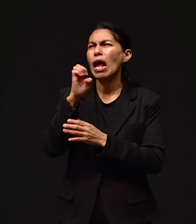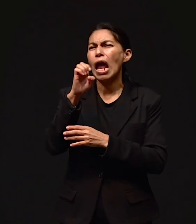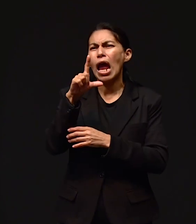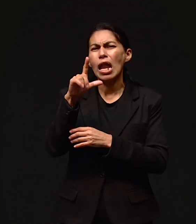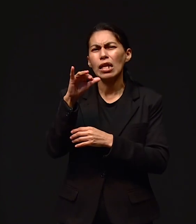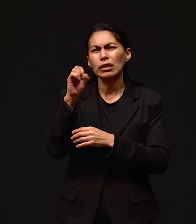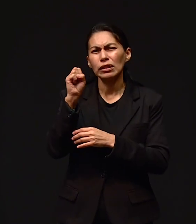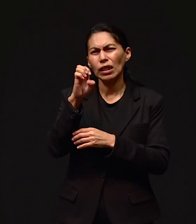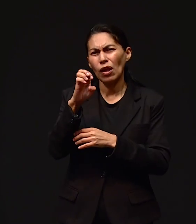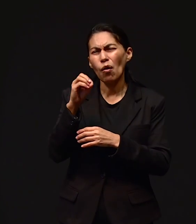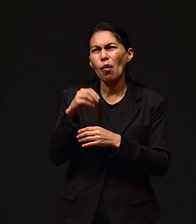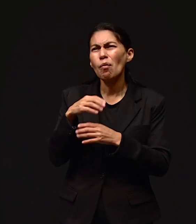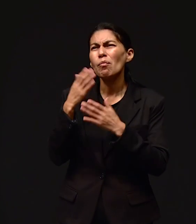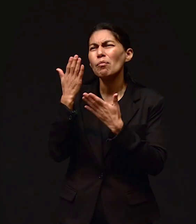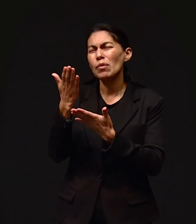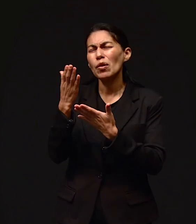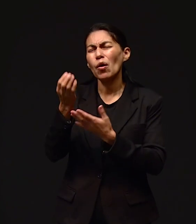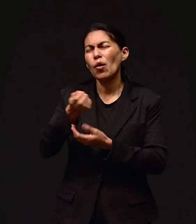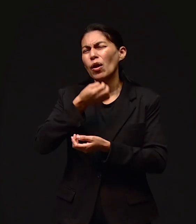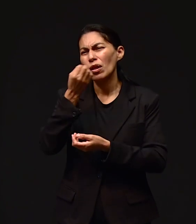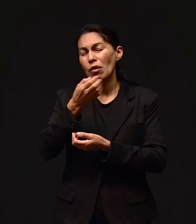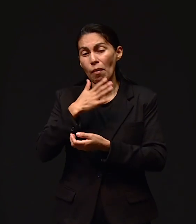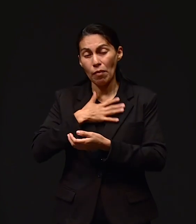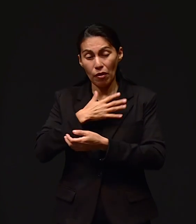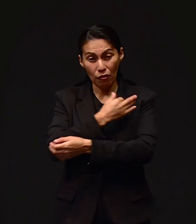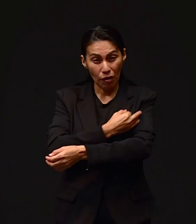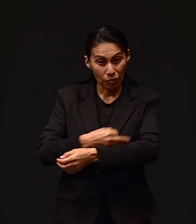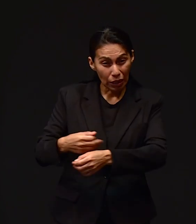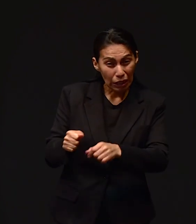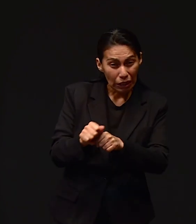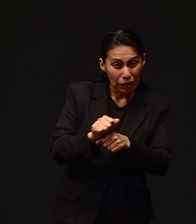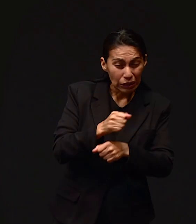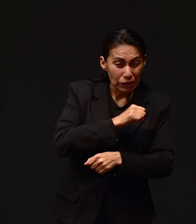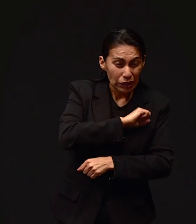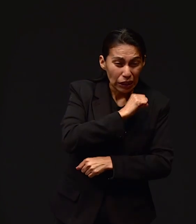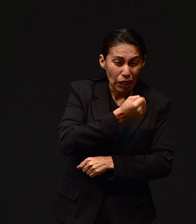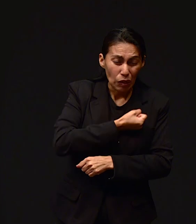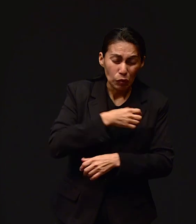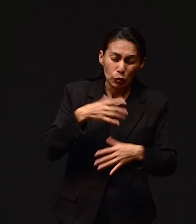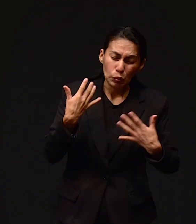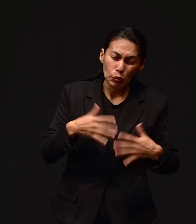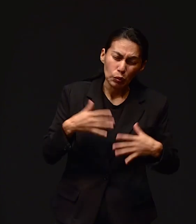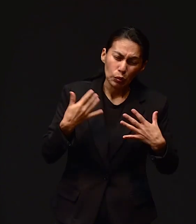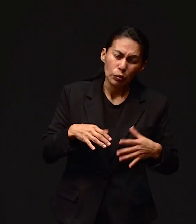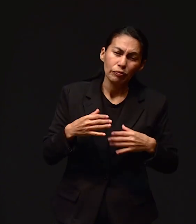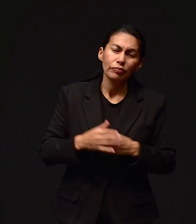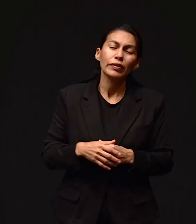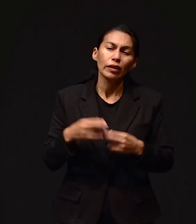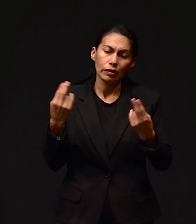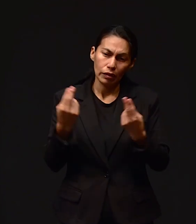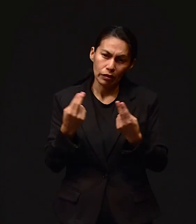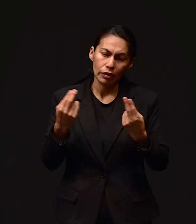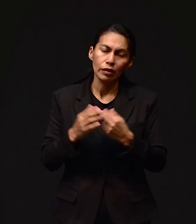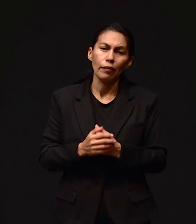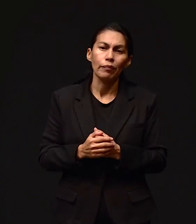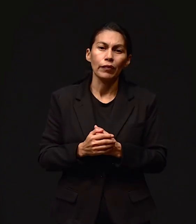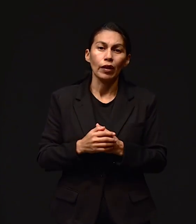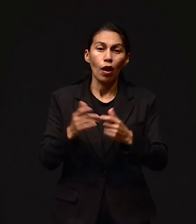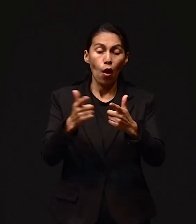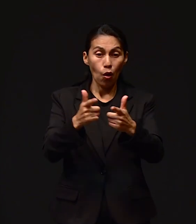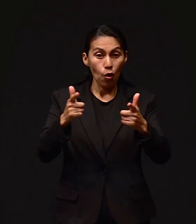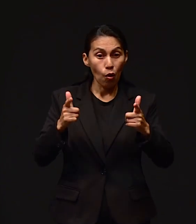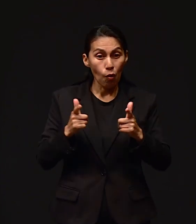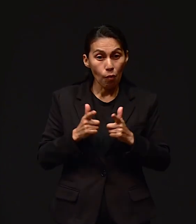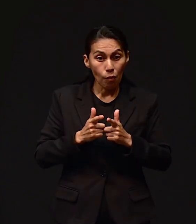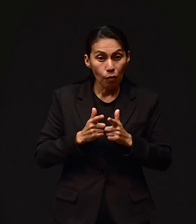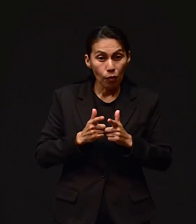familia Hay mucha necesidad De salud María José Buenas noches Equipo de